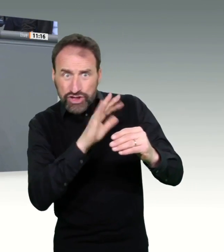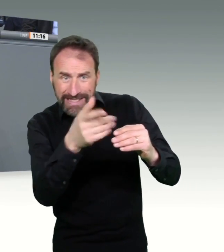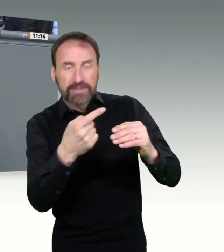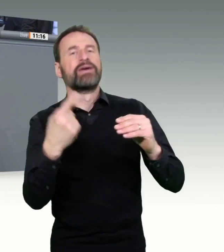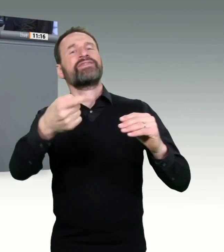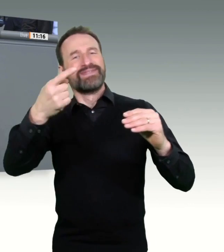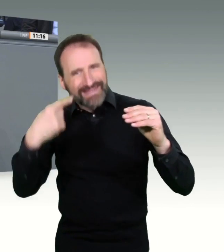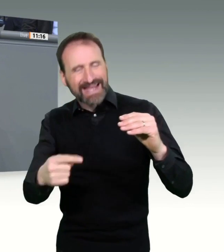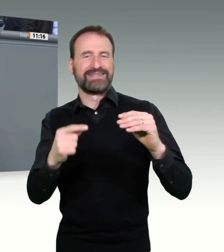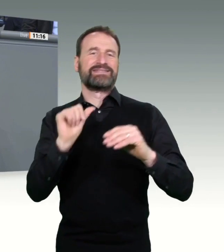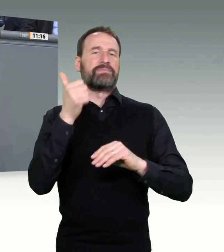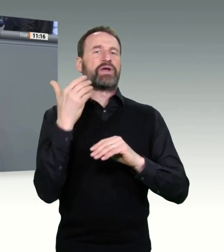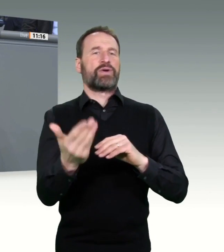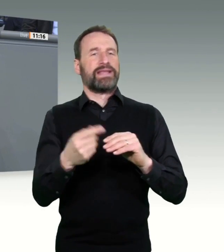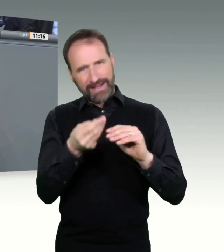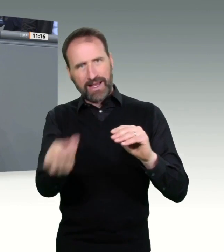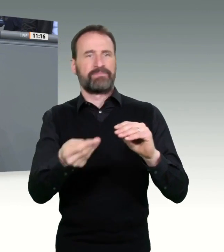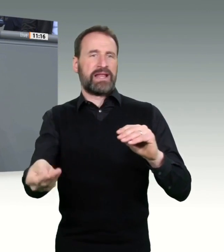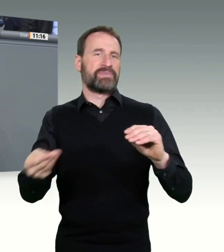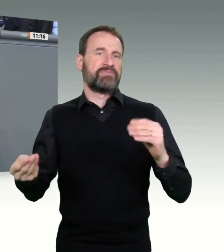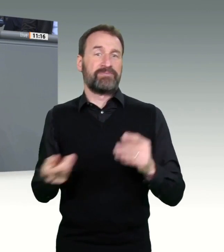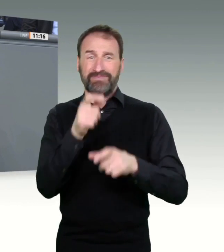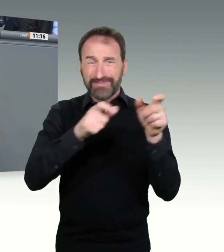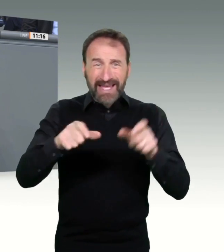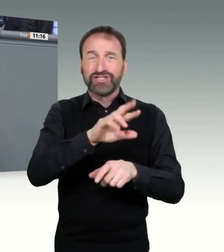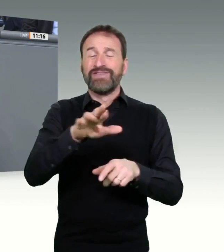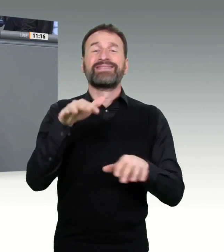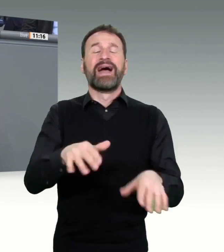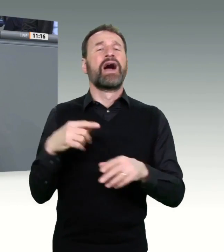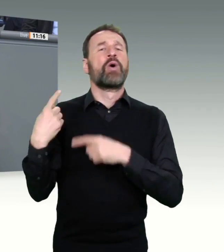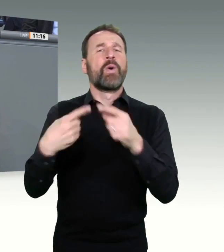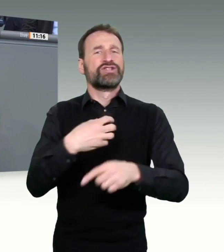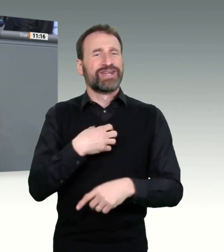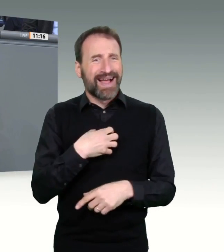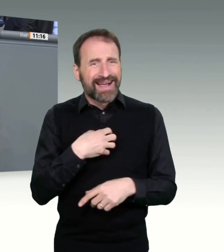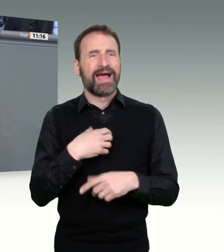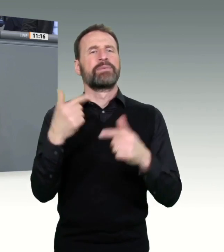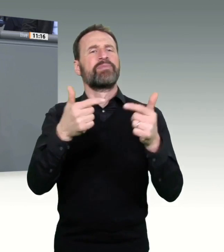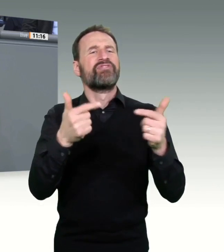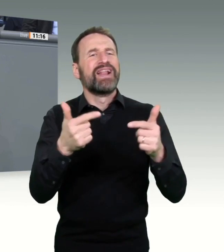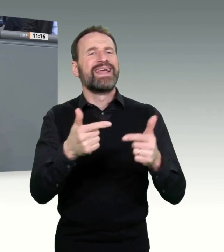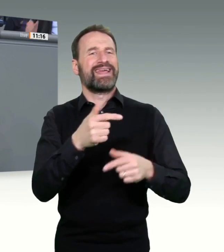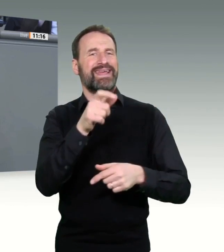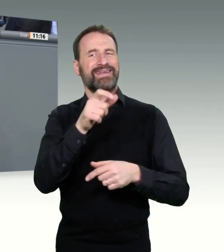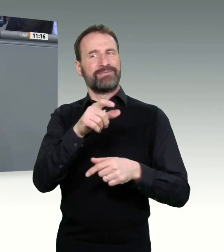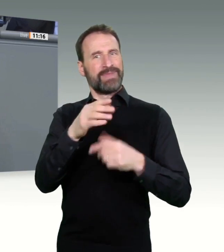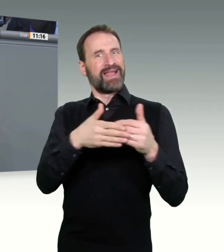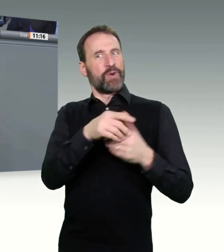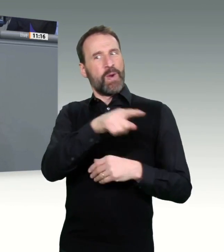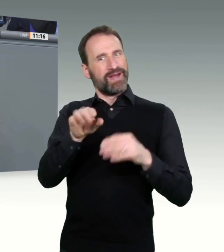für die zweite Impfung auf eine geringe Sicherheitsreserve einschmelzen. So können wir in kurzer Zeit sehr, sehr viele Menschen mehr impfen. Das